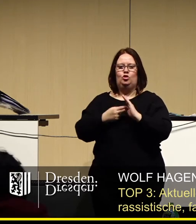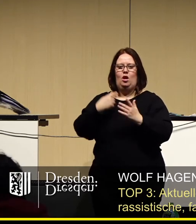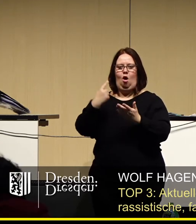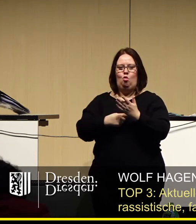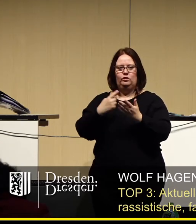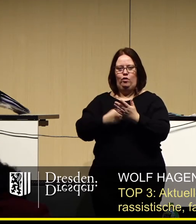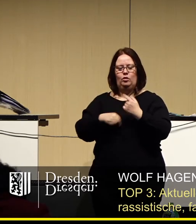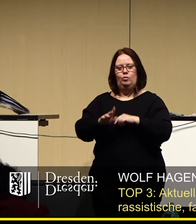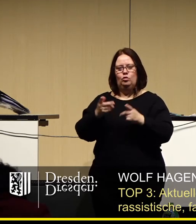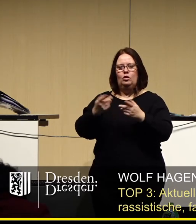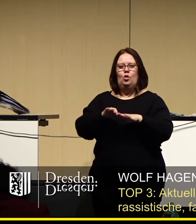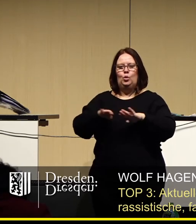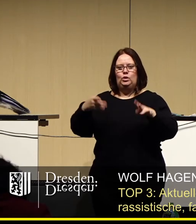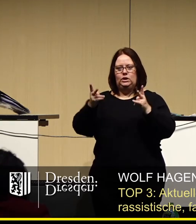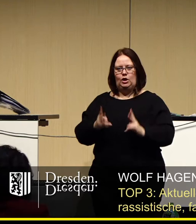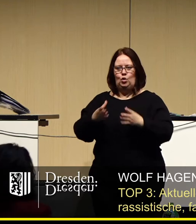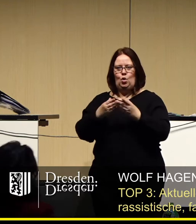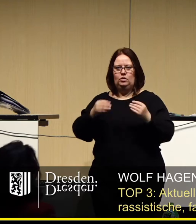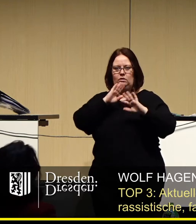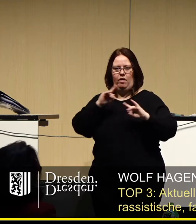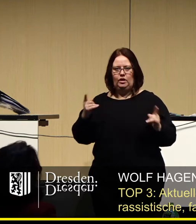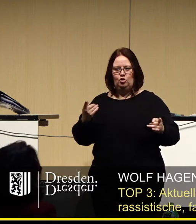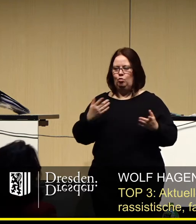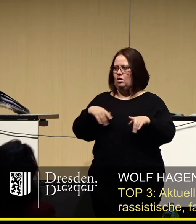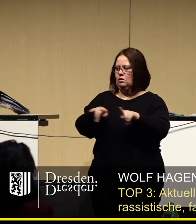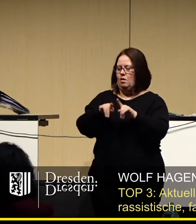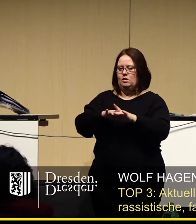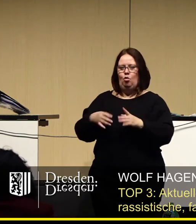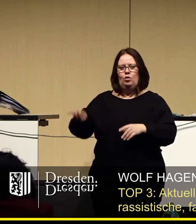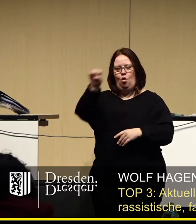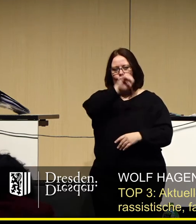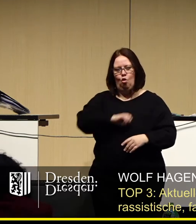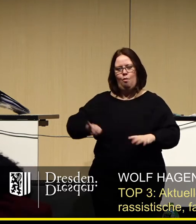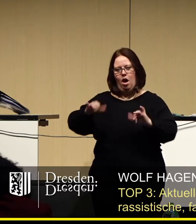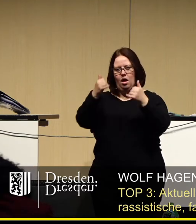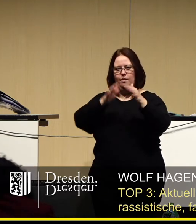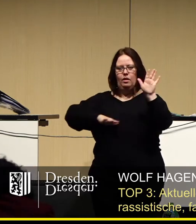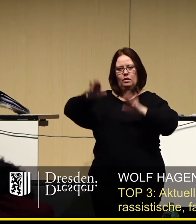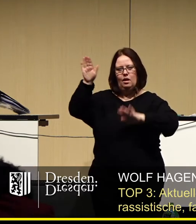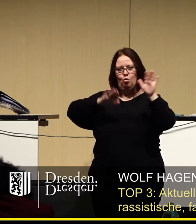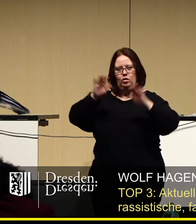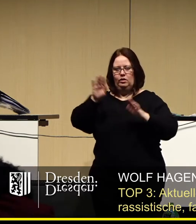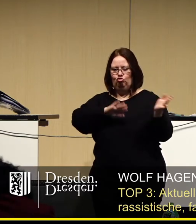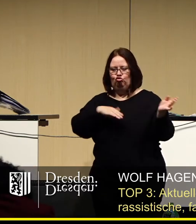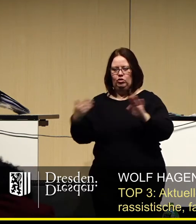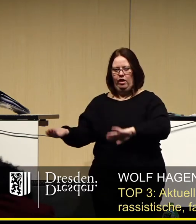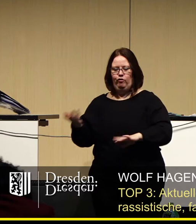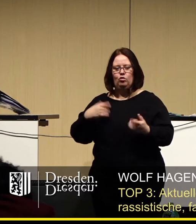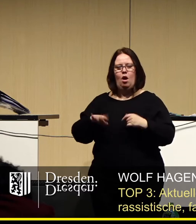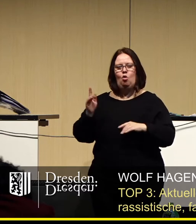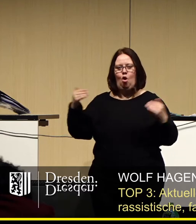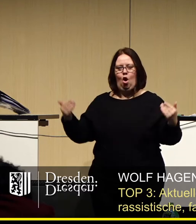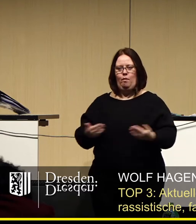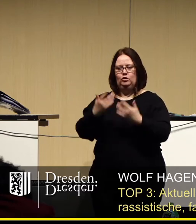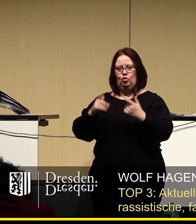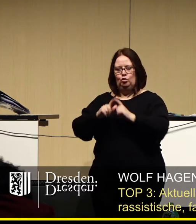Einschränkungen von Grundrechten zu lösen ist. Wir erleben doch selbst in Europa, wie Demokratien ins Wanken geraten und Opposition